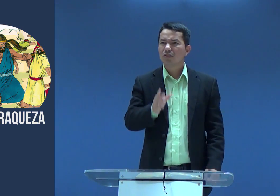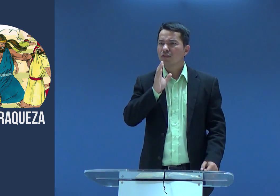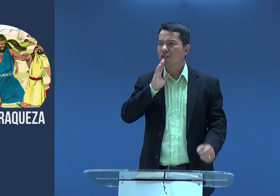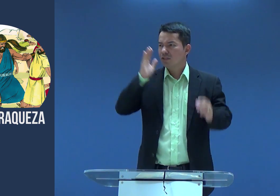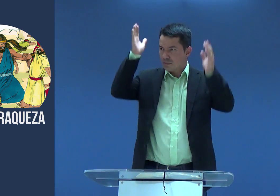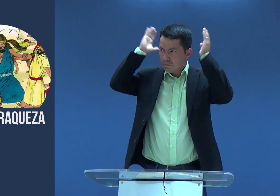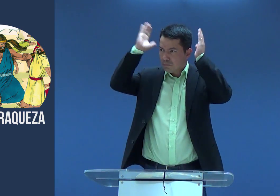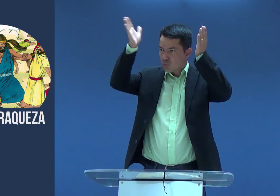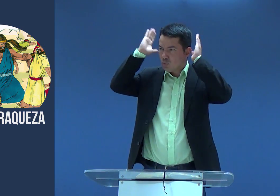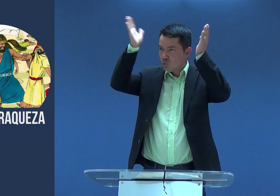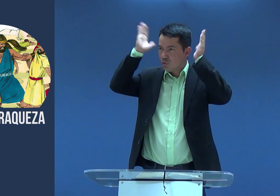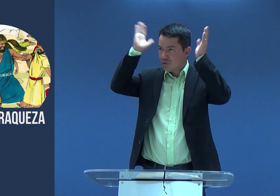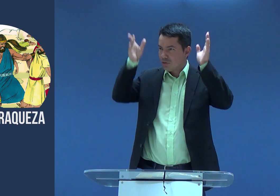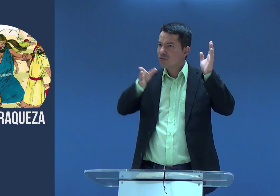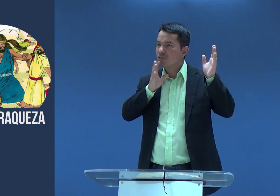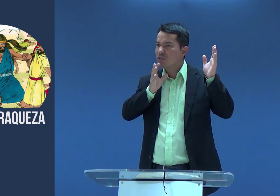O que eles fizeram? Sabe, povo?